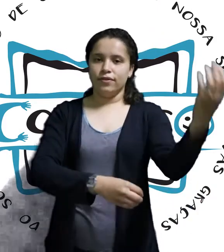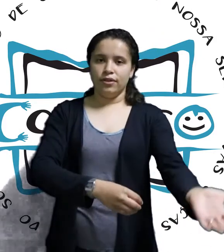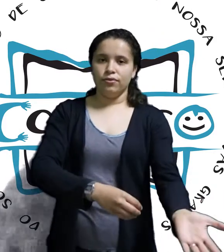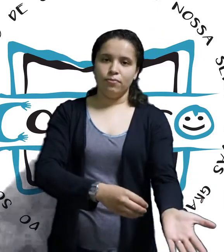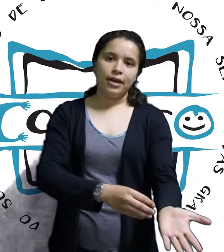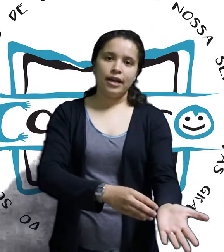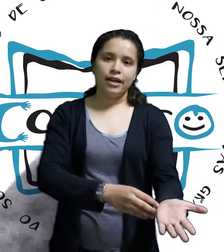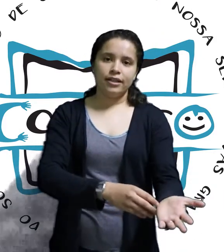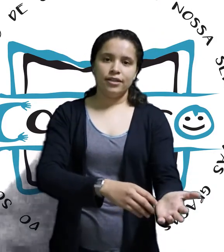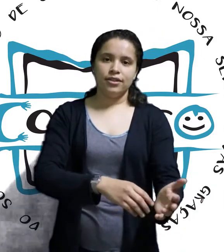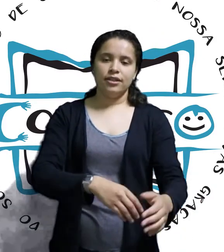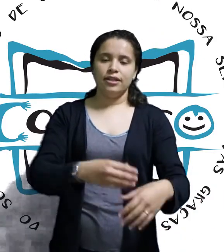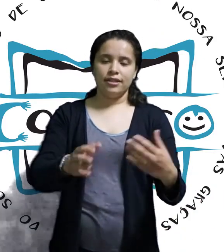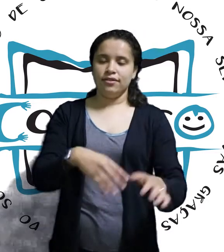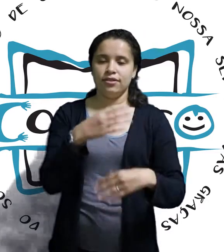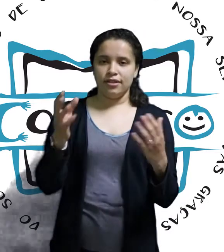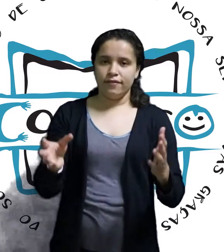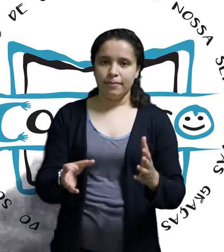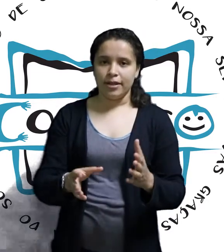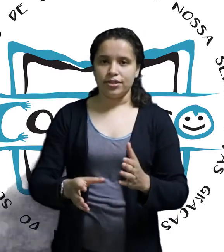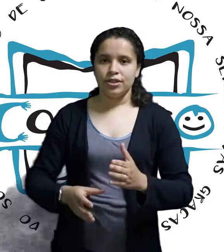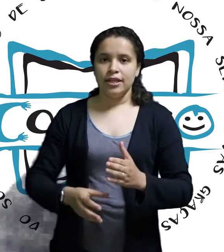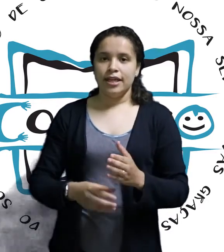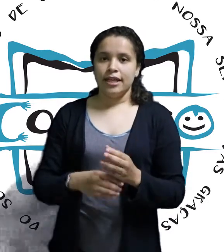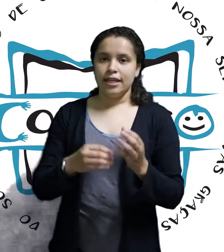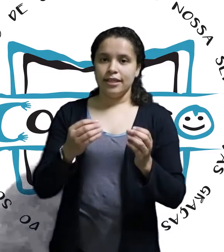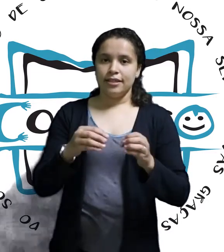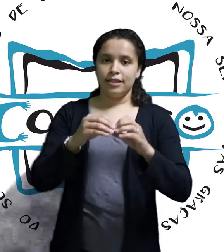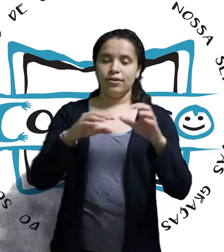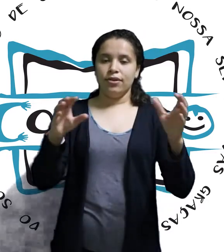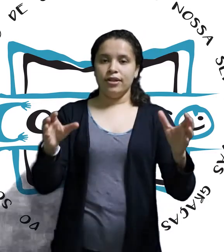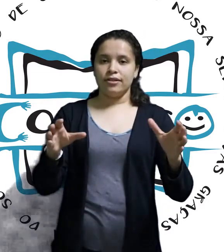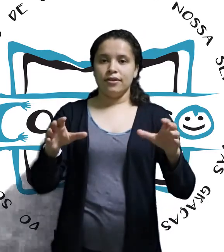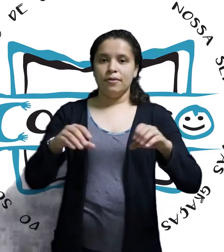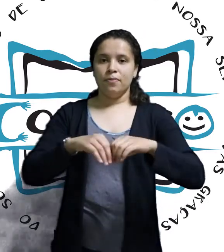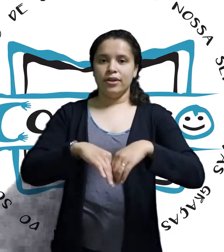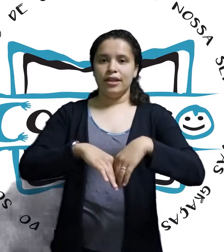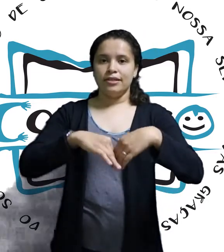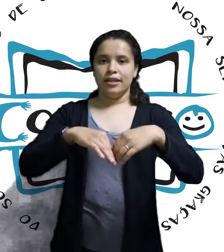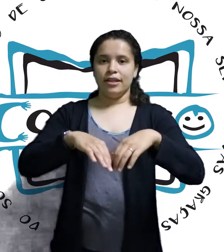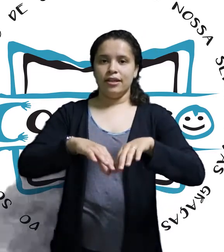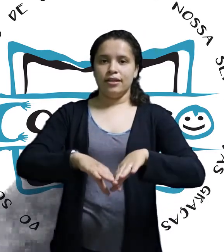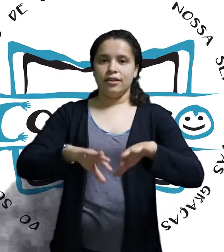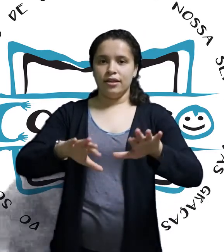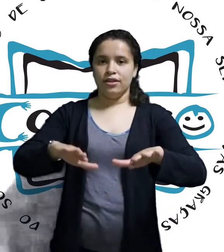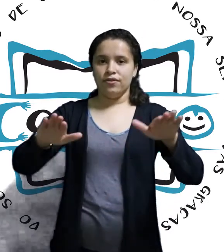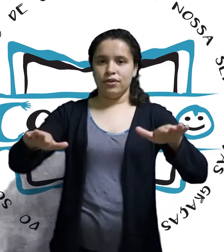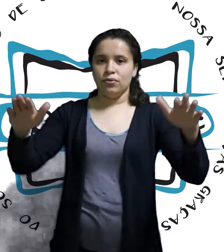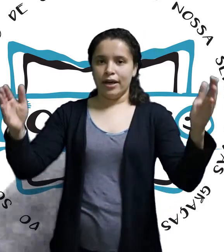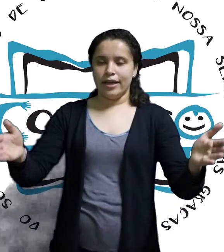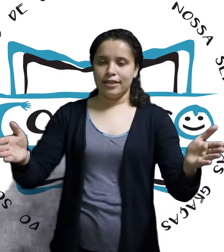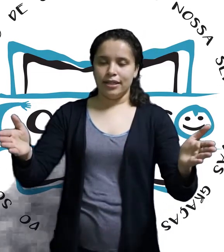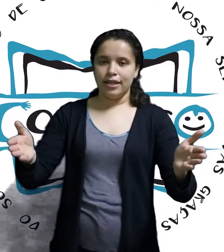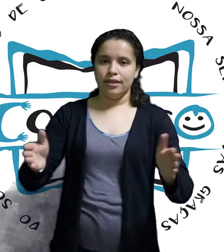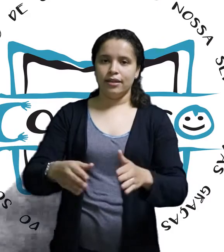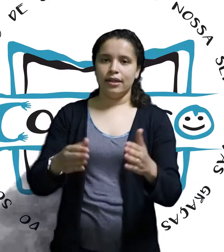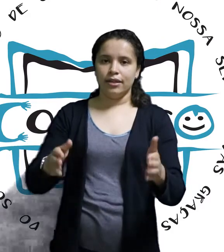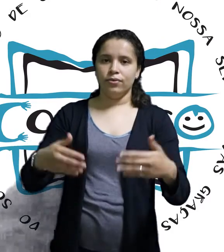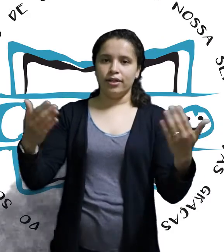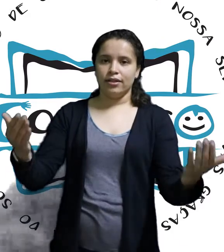eu vou ter um do marketing, assim, sucessivamente. E esses setores, por eles serem individuais, né? Cada um tem